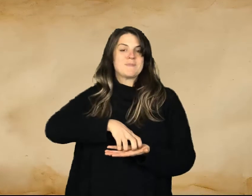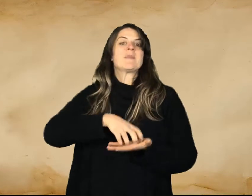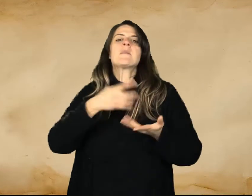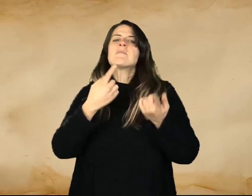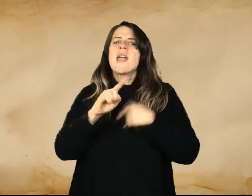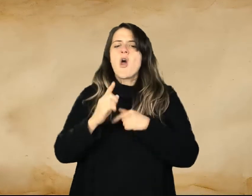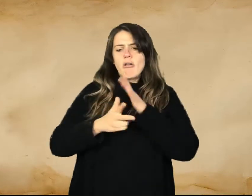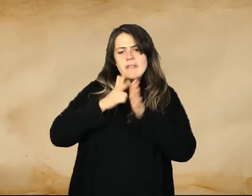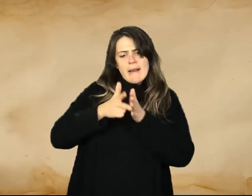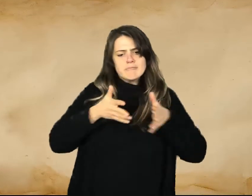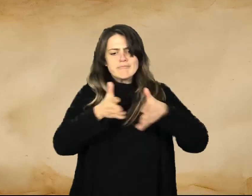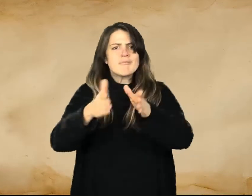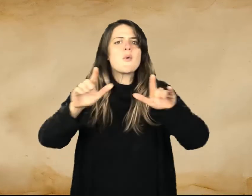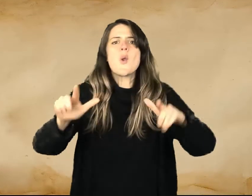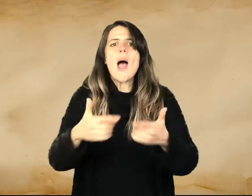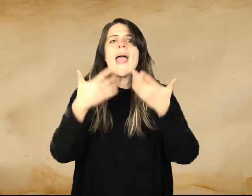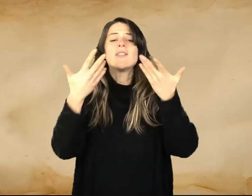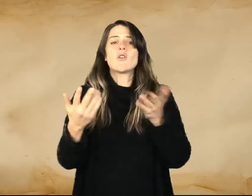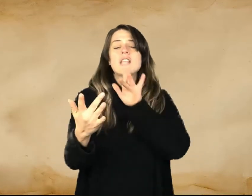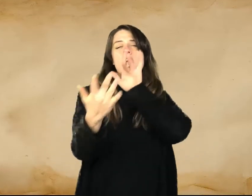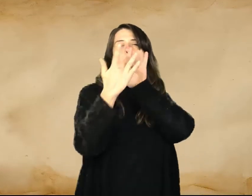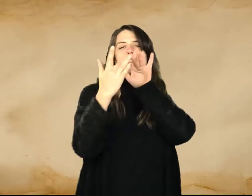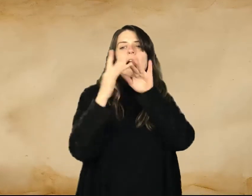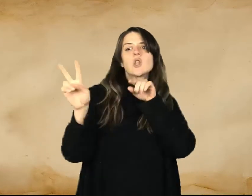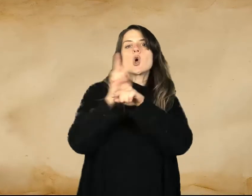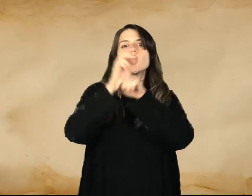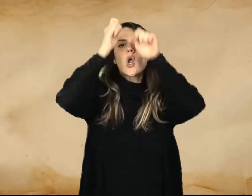tren, por lo que el control y el contacto con el campo eran muy complicados.